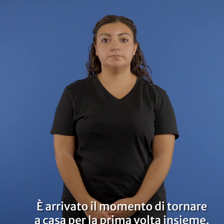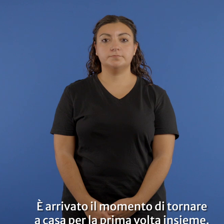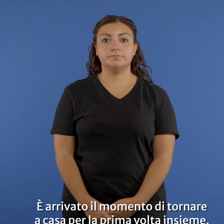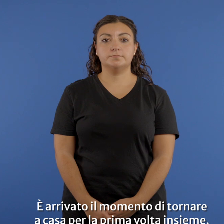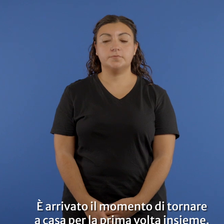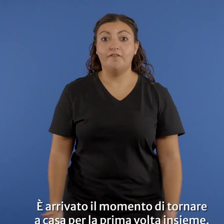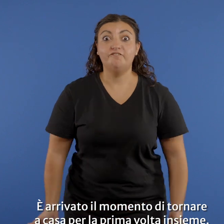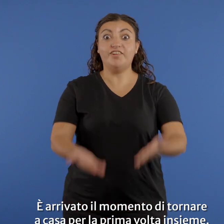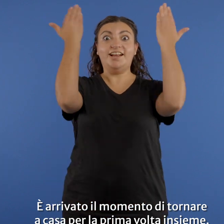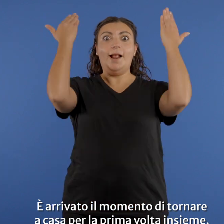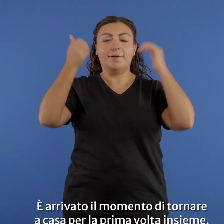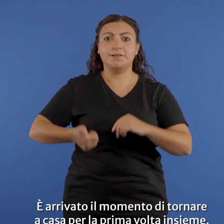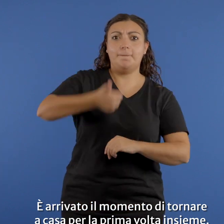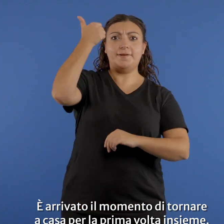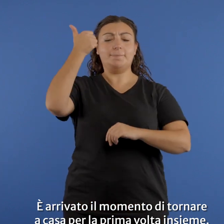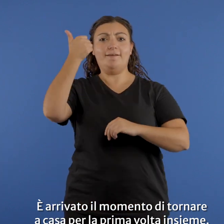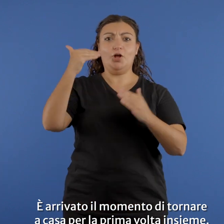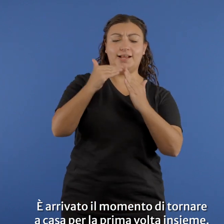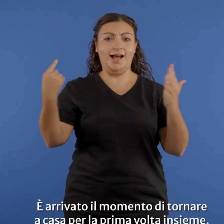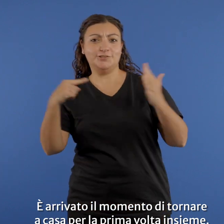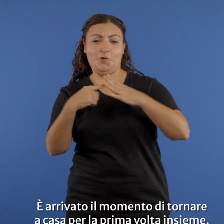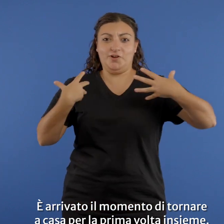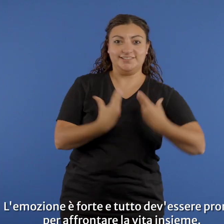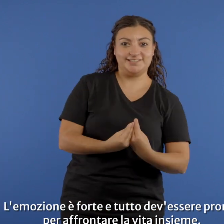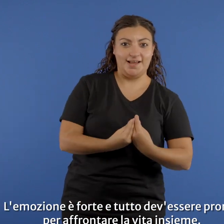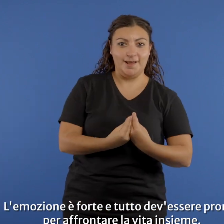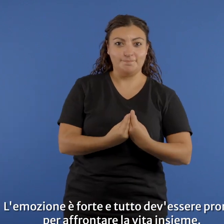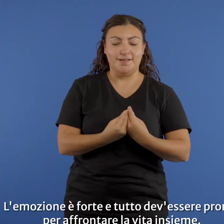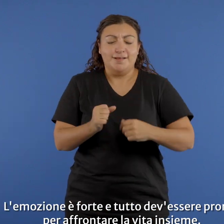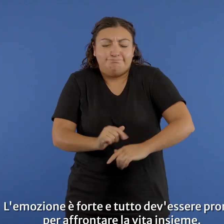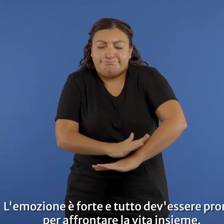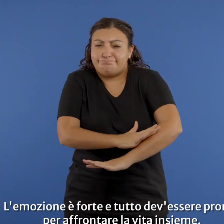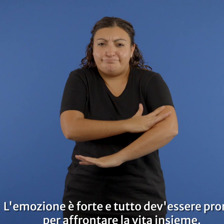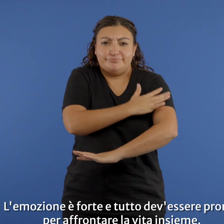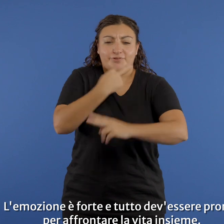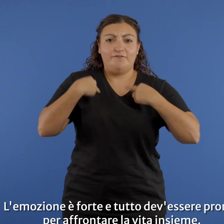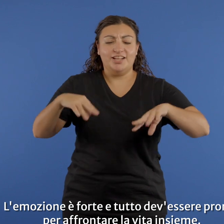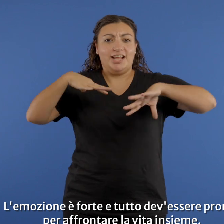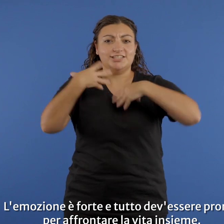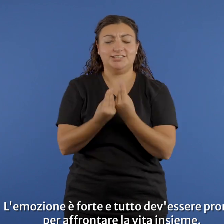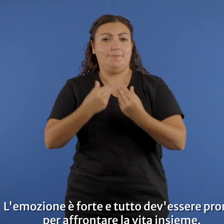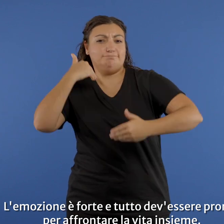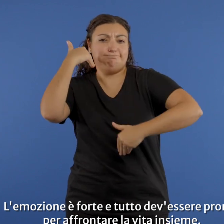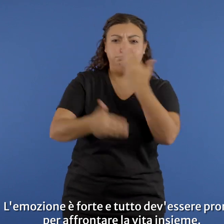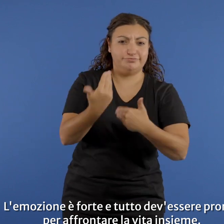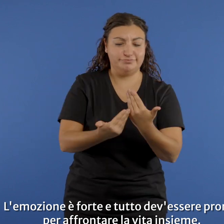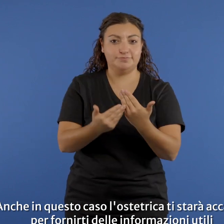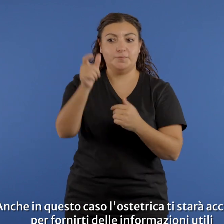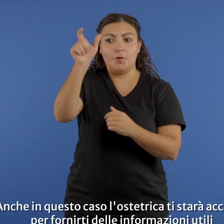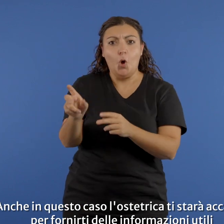È arrivato il momento di tornare a casa per la prima volta insieme. L'emozione è forte e tutto deve essere pronto per affrontare la vita insieme. Anche in questo